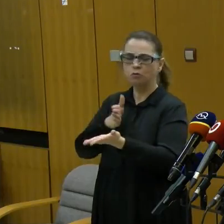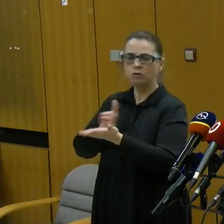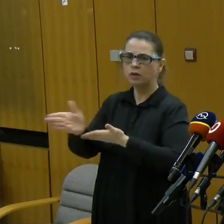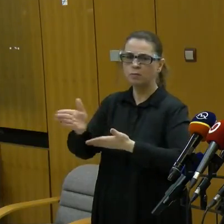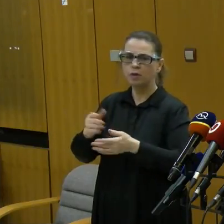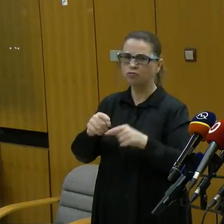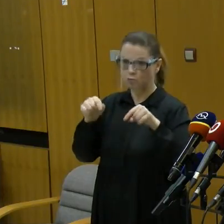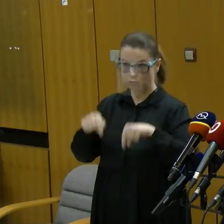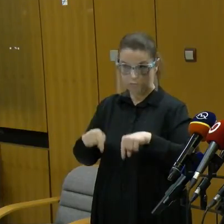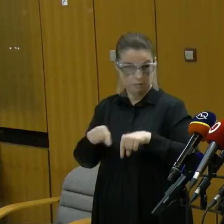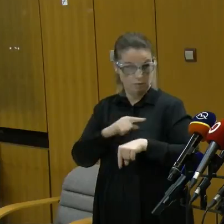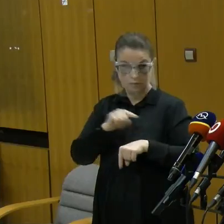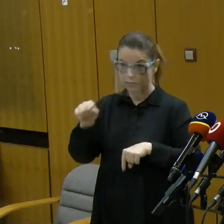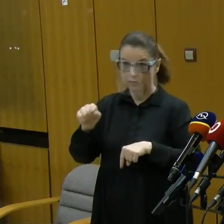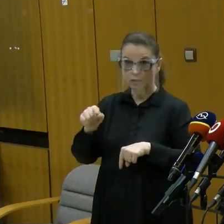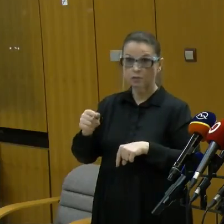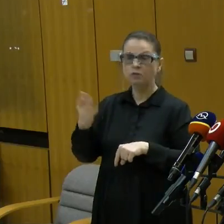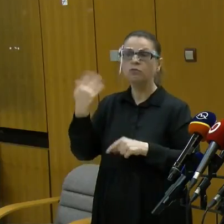Dneska?